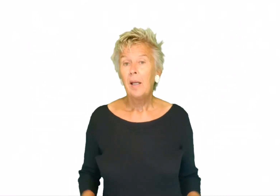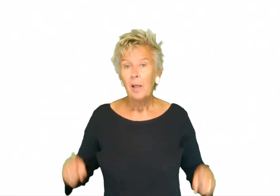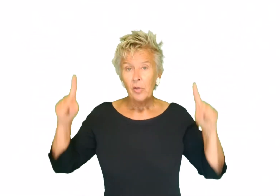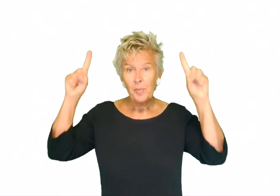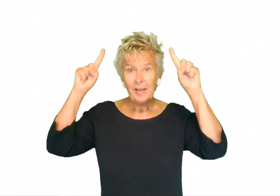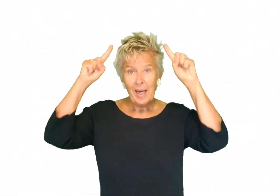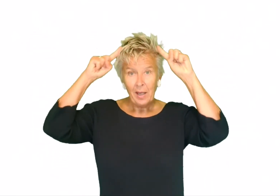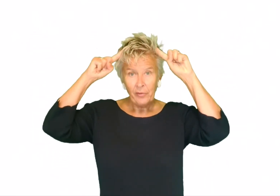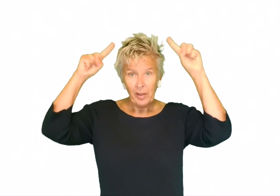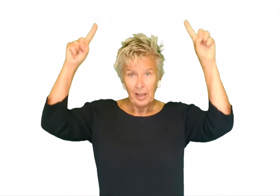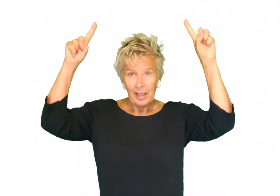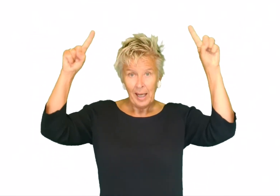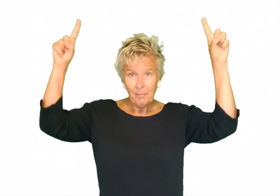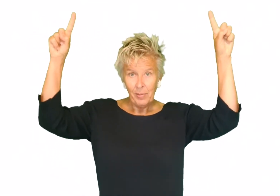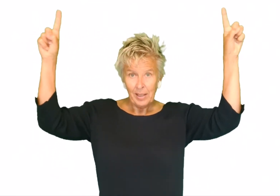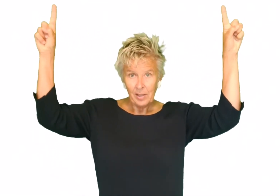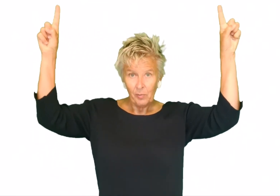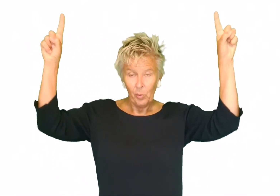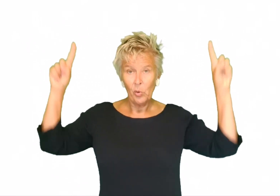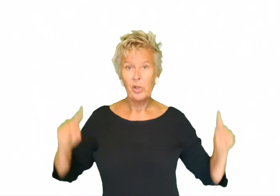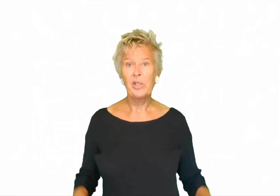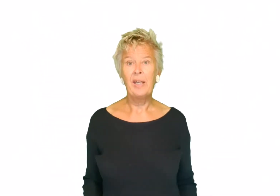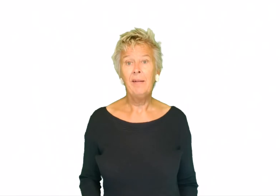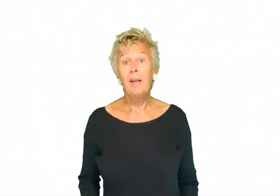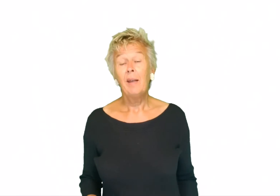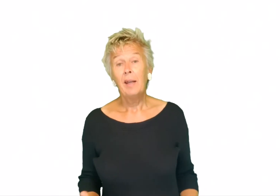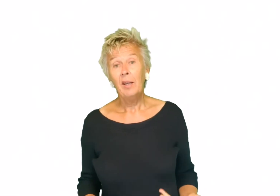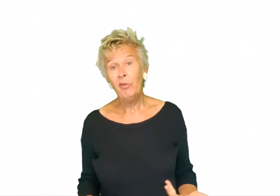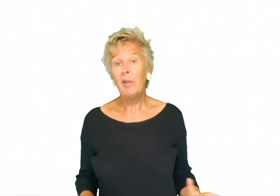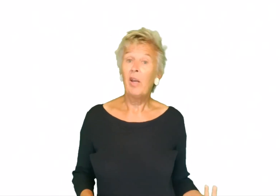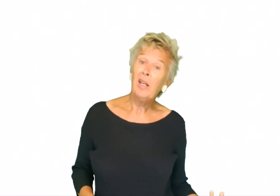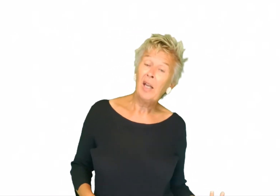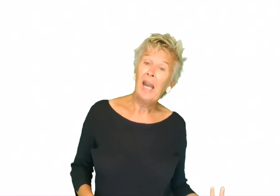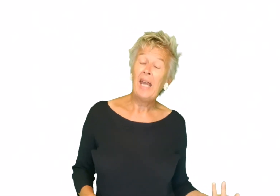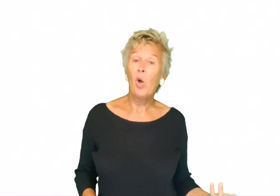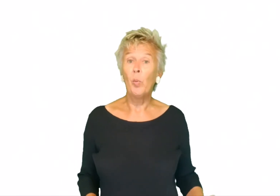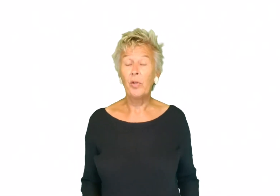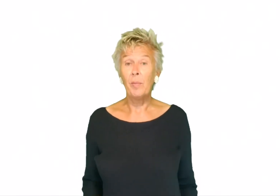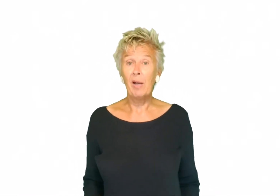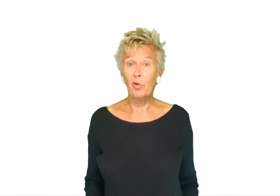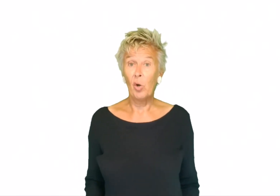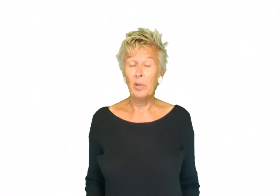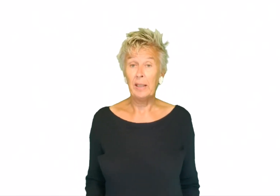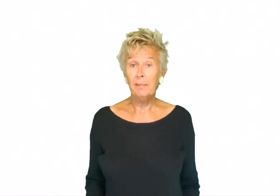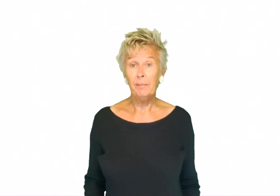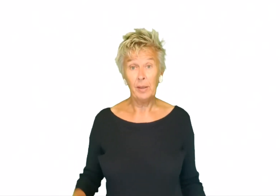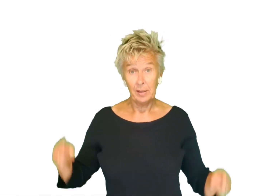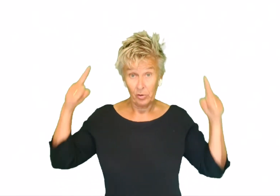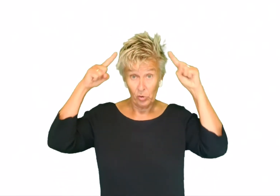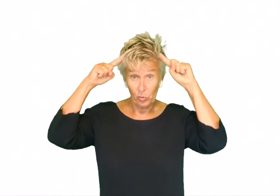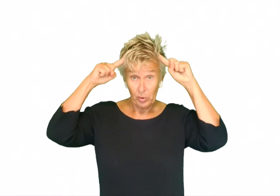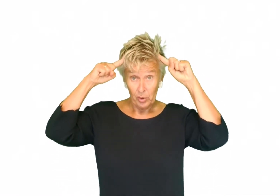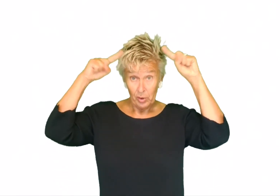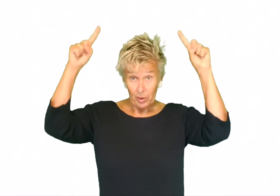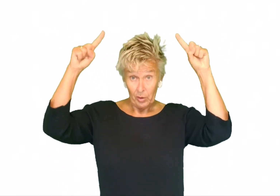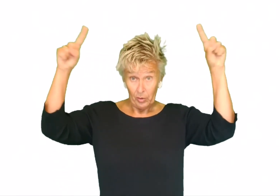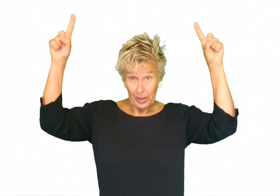Dus met de een-hand en een klein beetje een boogje erin. Ik vind het heel erg lijk op het gebaar van koningin. Maar het is dus ook een